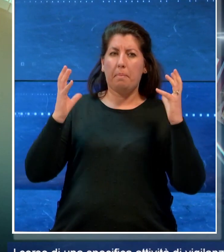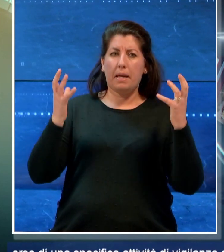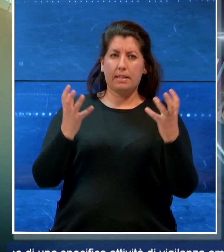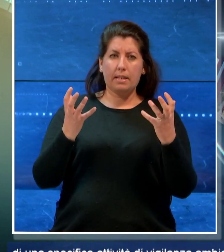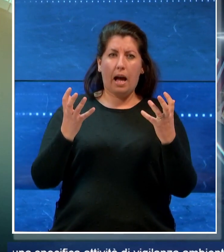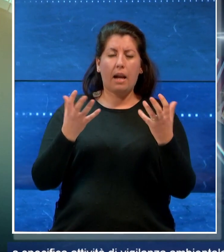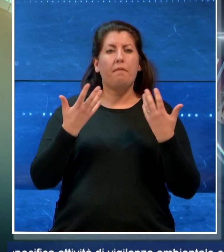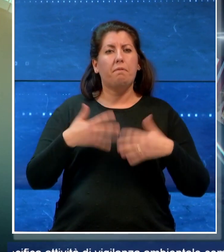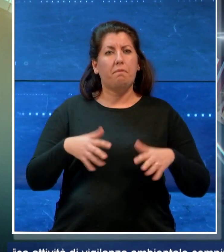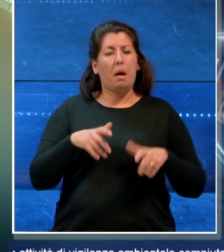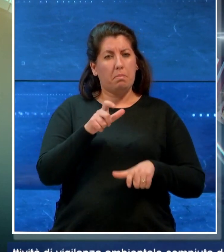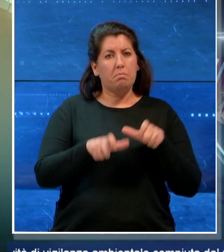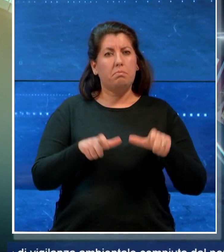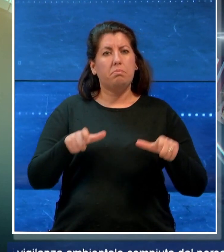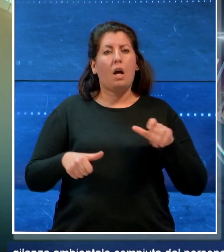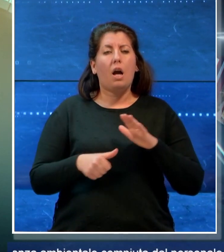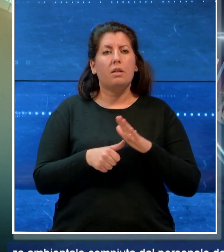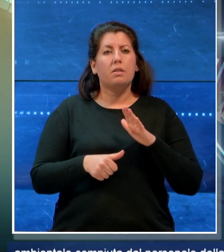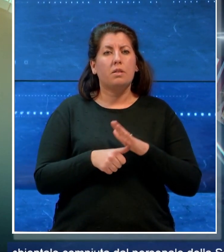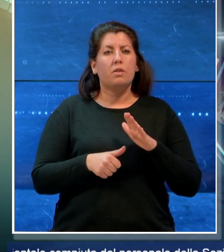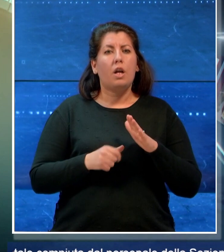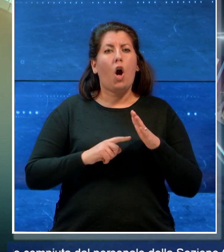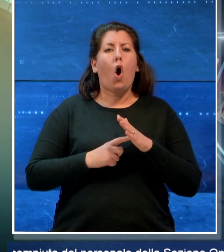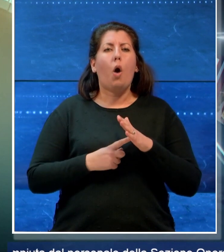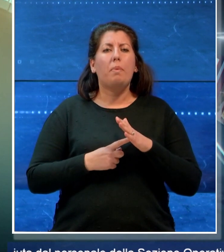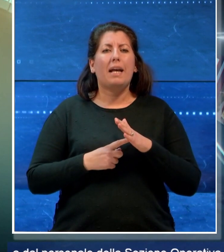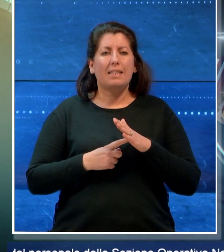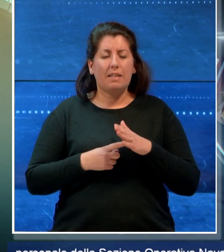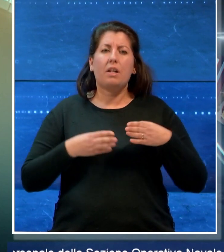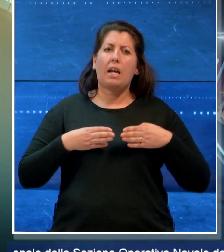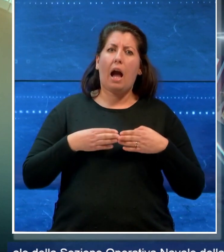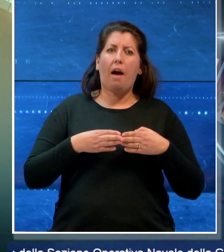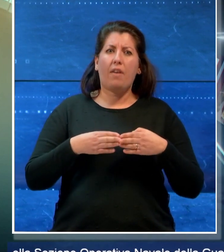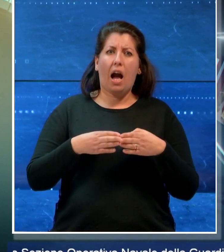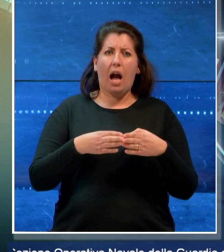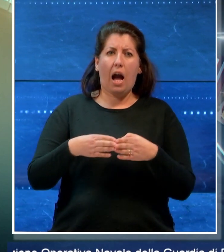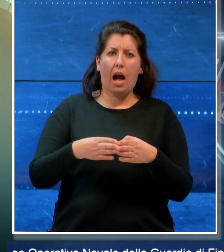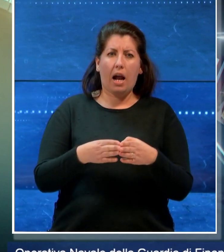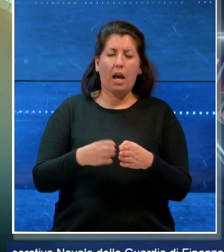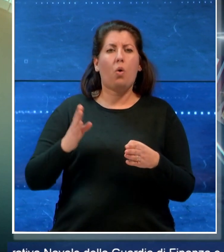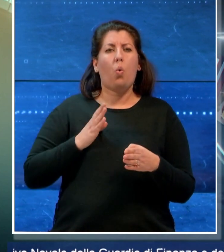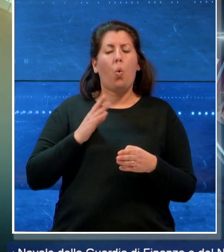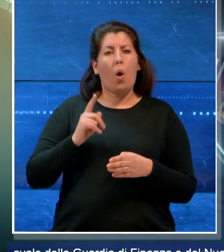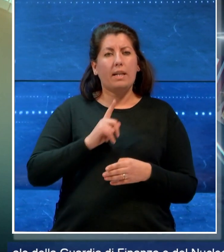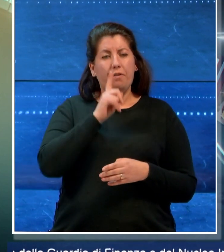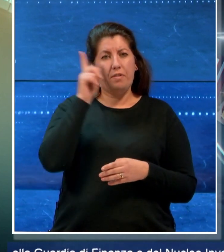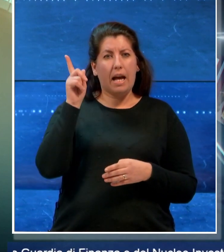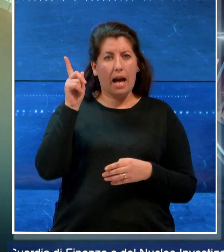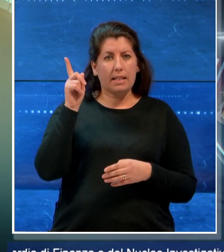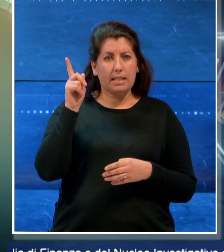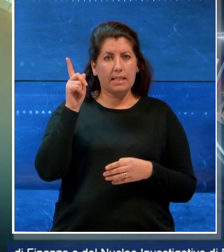dal personale della sezione operativa navale della Guardia di Finanza